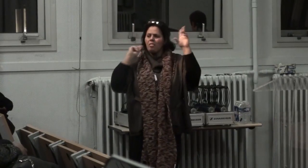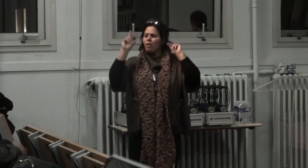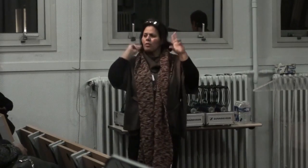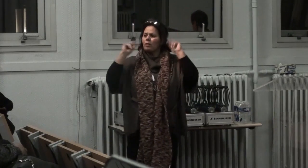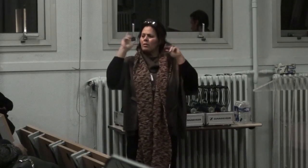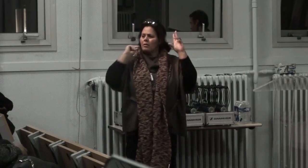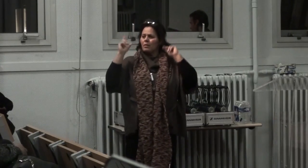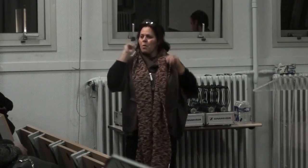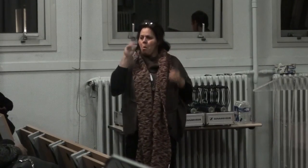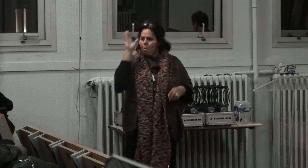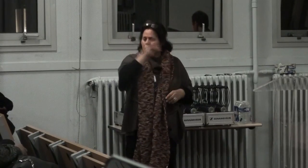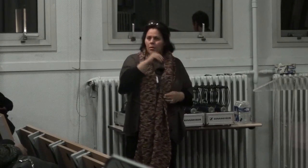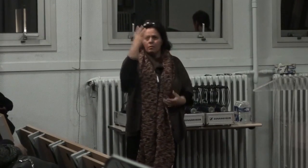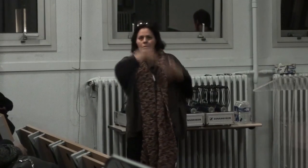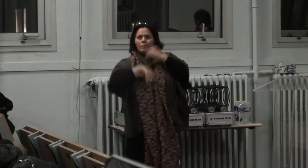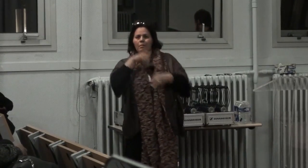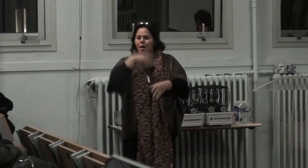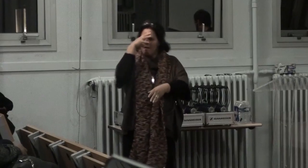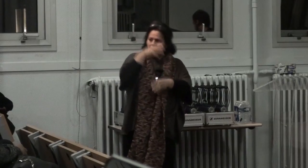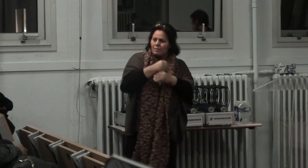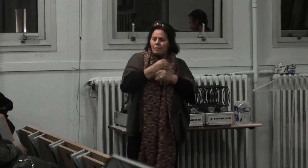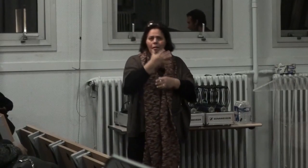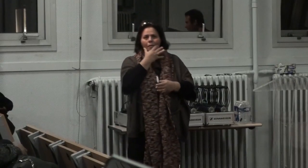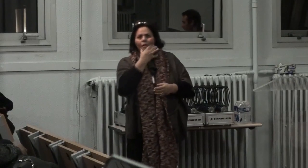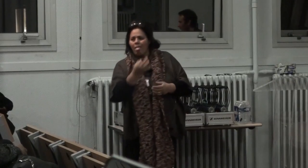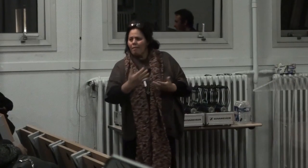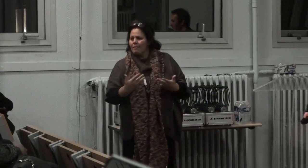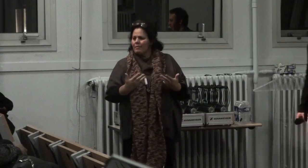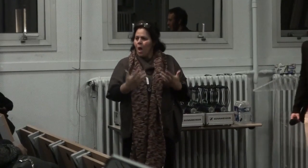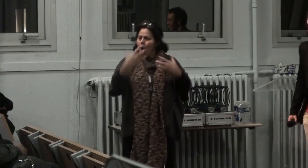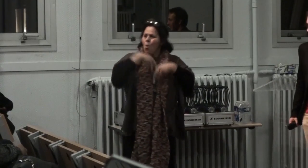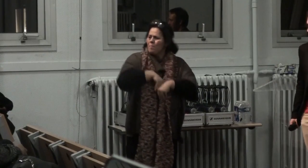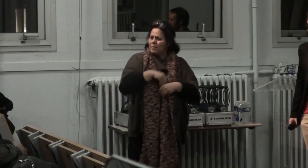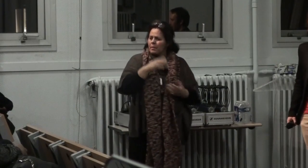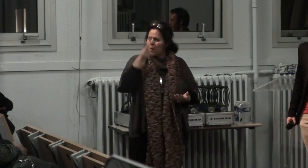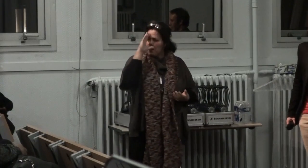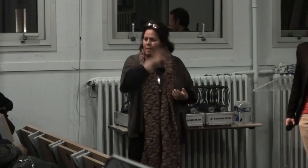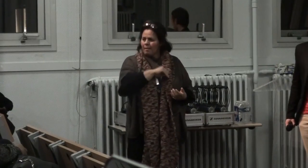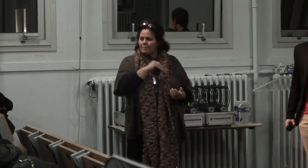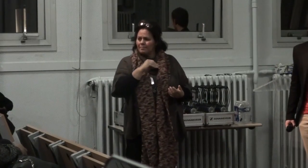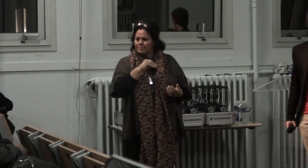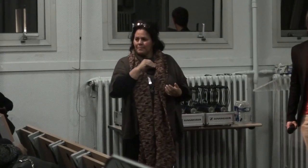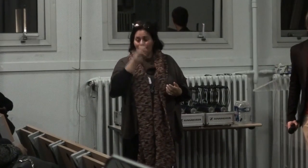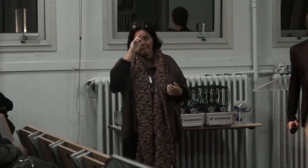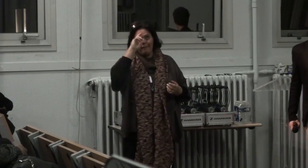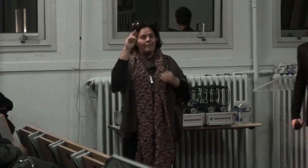auditif enfin de l'audition de l'apprentissage ils oublient complètement